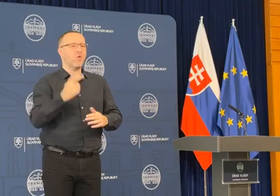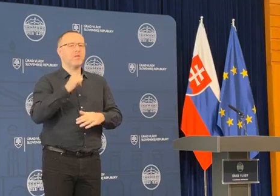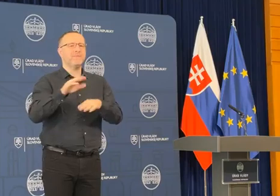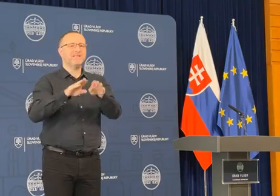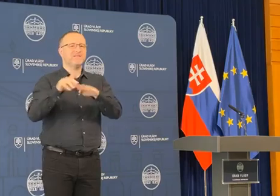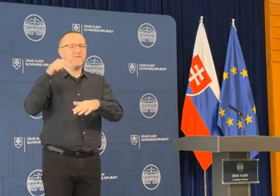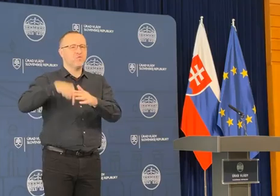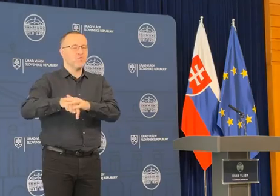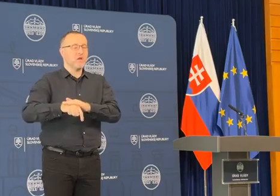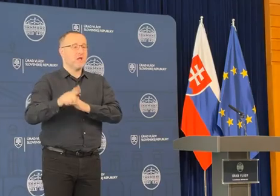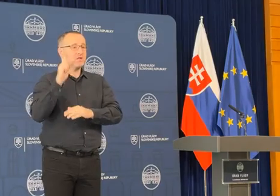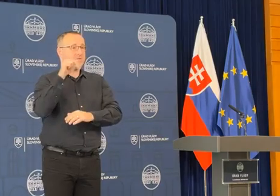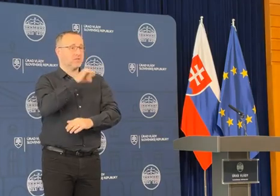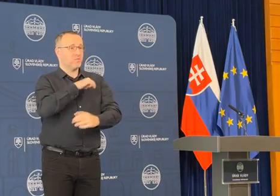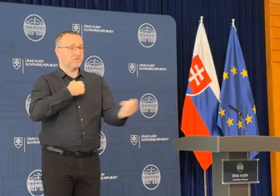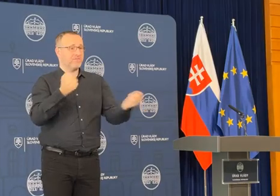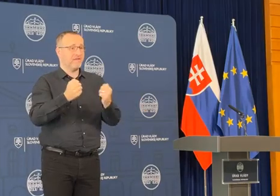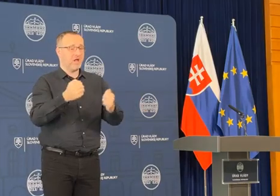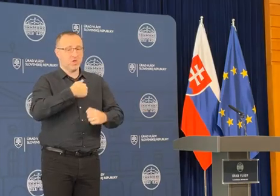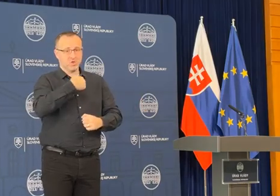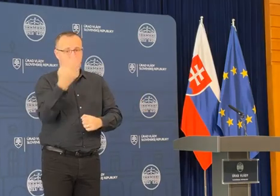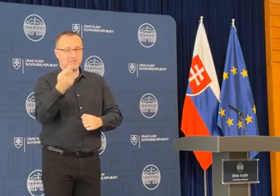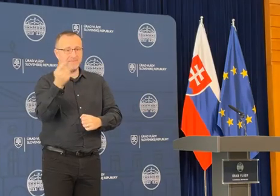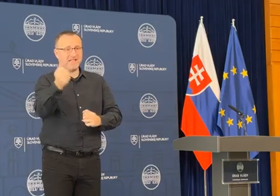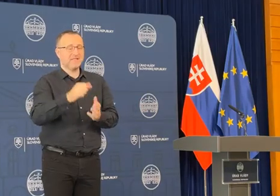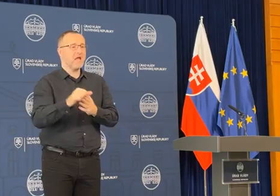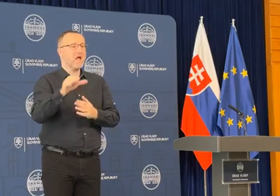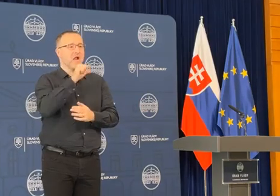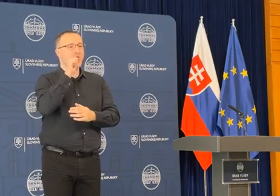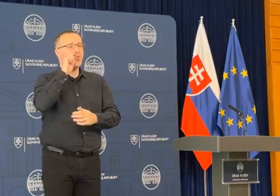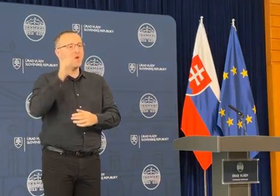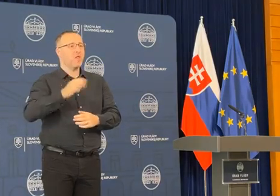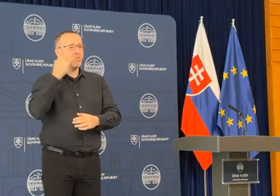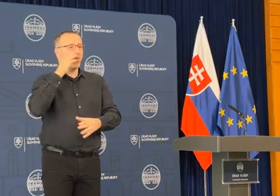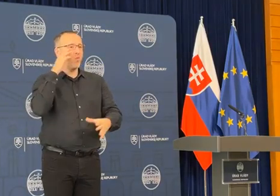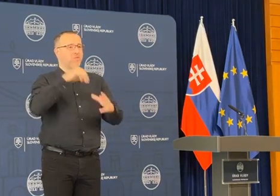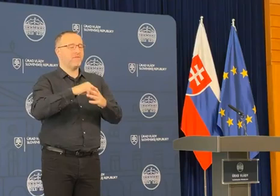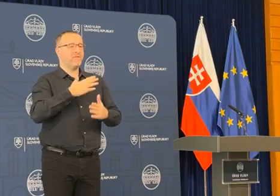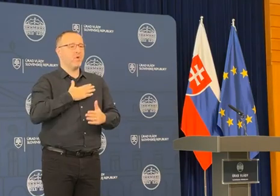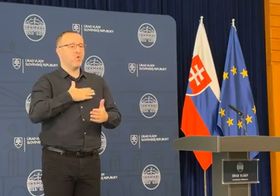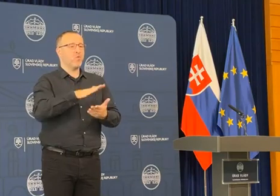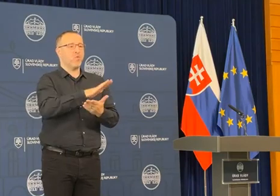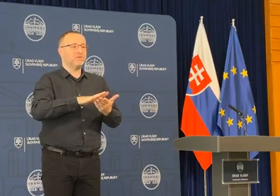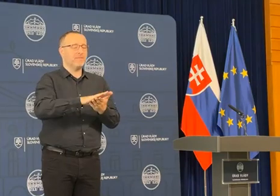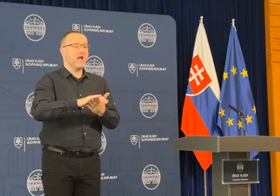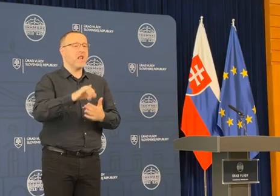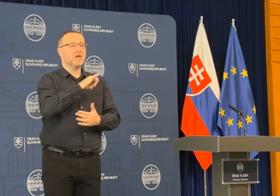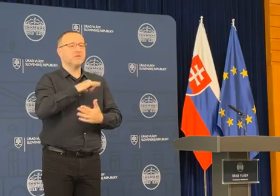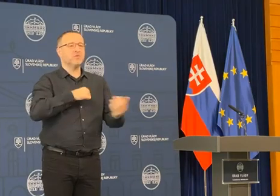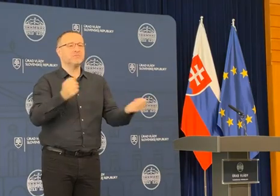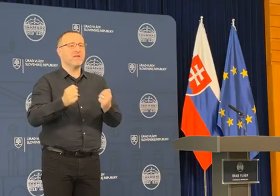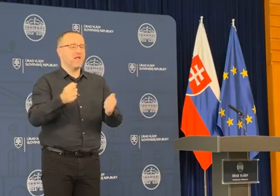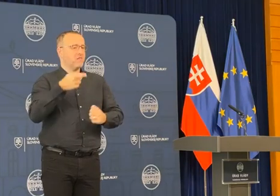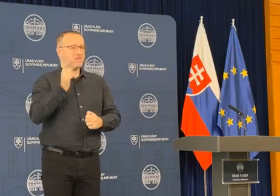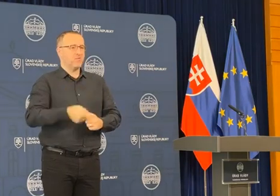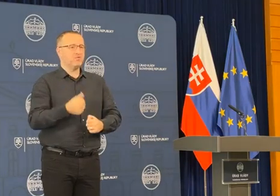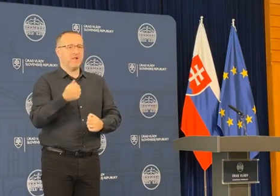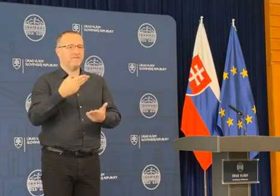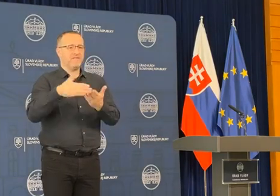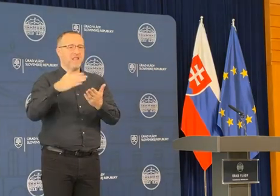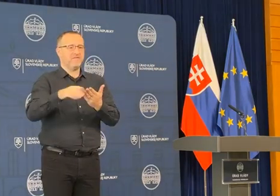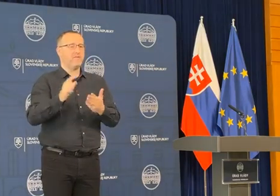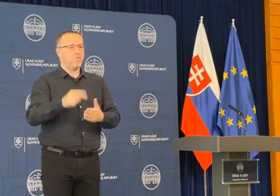že samozpráva dostane peniaze aj v prípade, že len Ukrajinec bol ubytovaný na ich území, ale samozprávu to nemuselo stať nič. To mohol byť